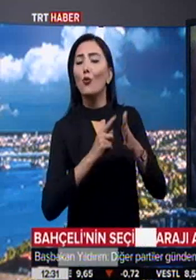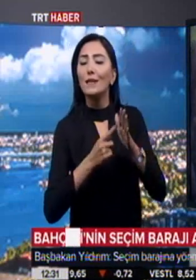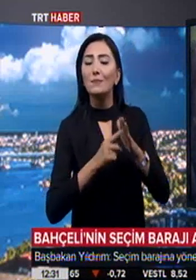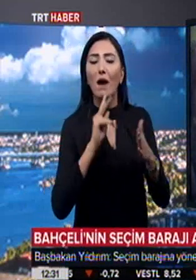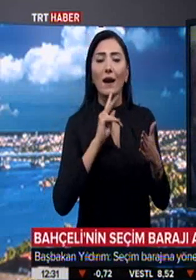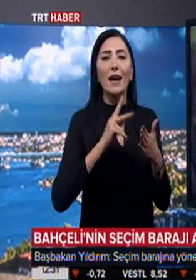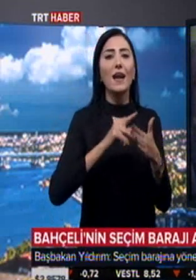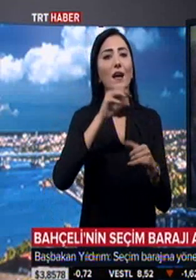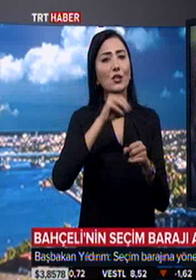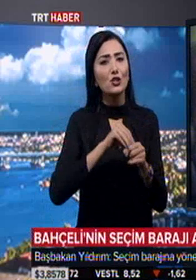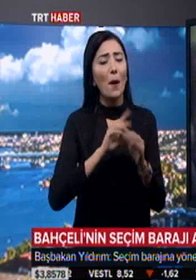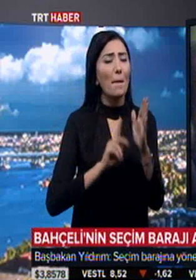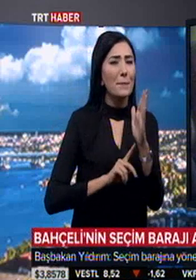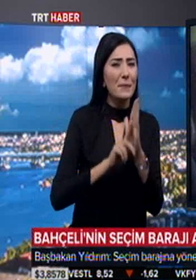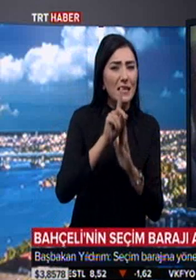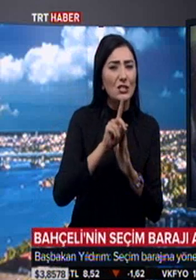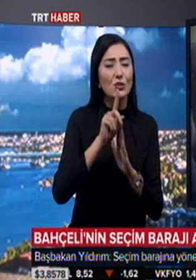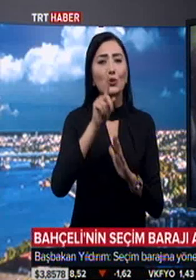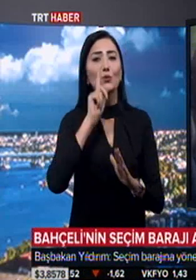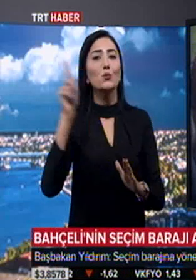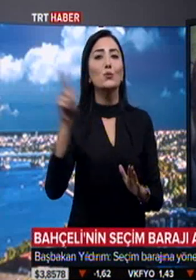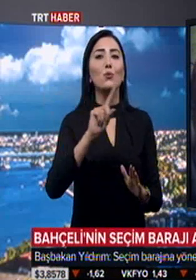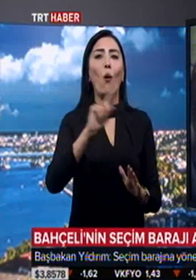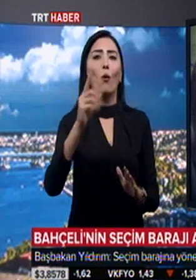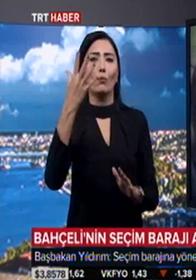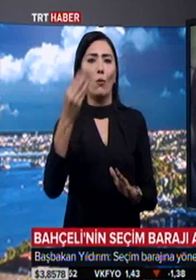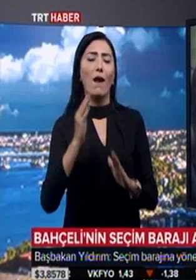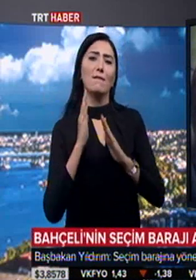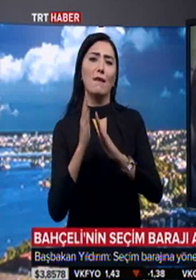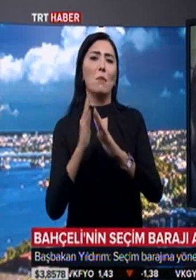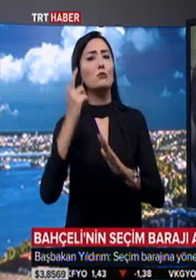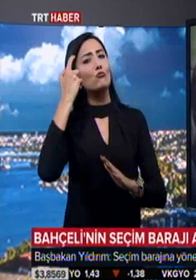istikrar açısından barajın %10 olarak devam etmesi